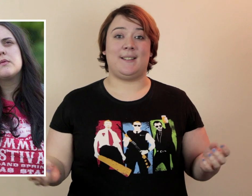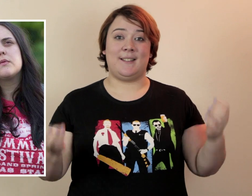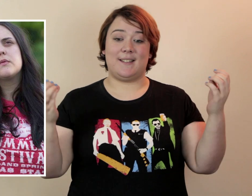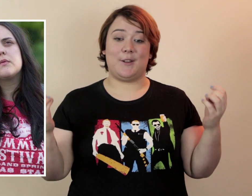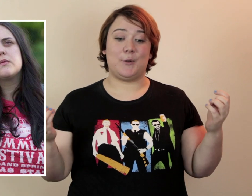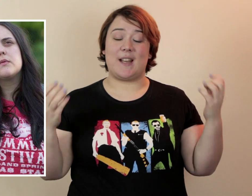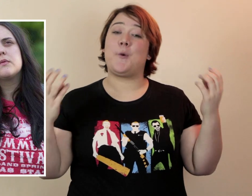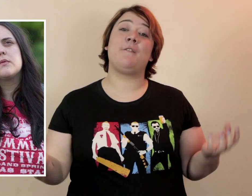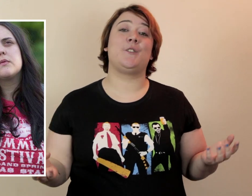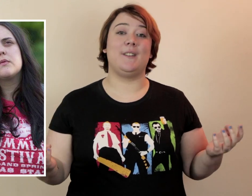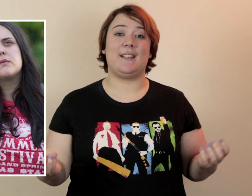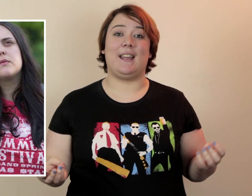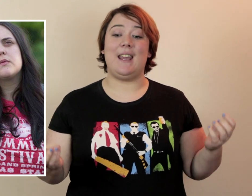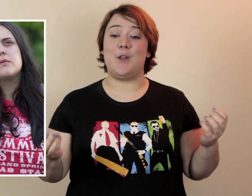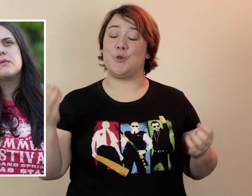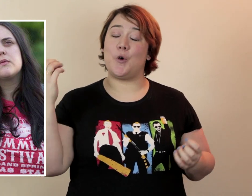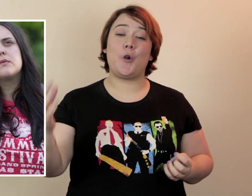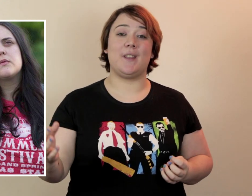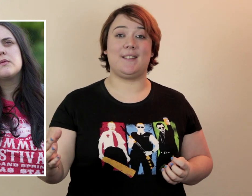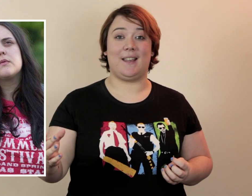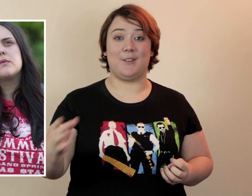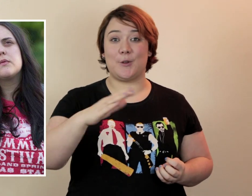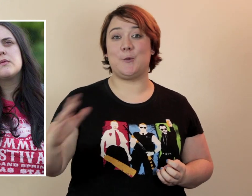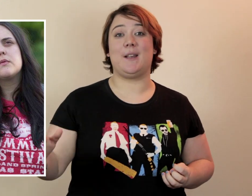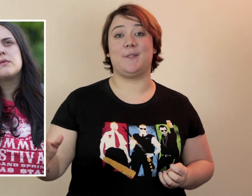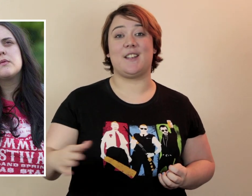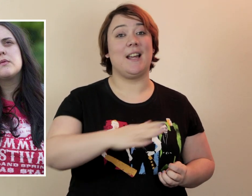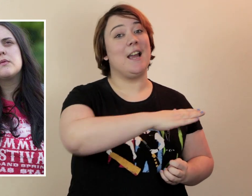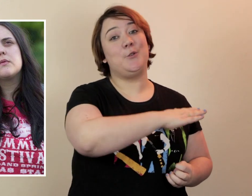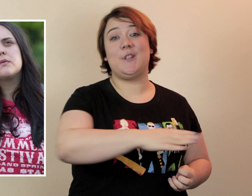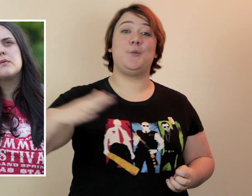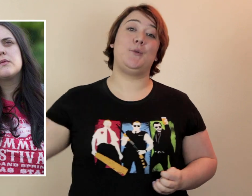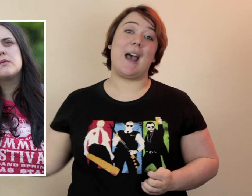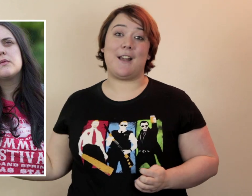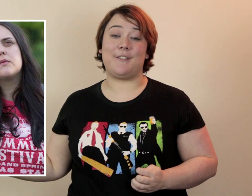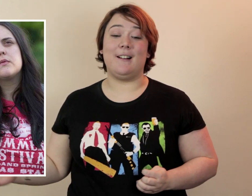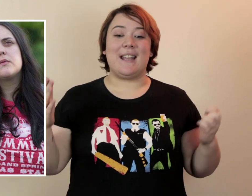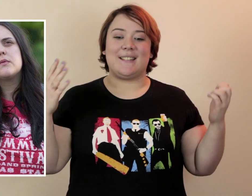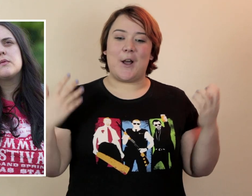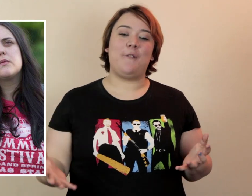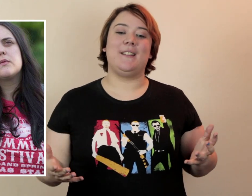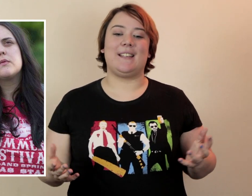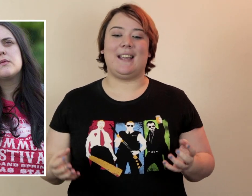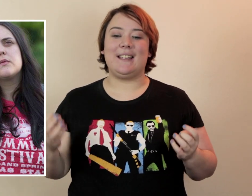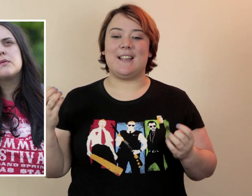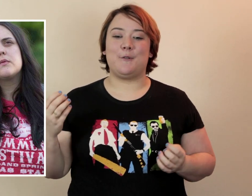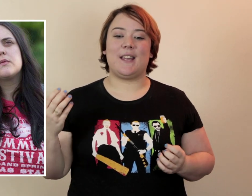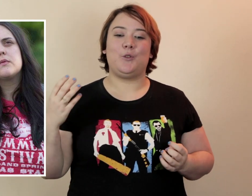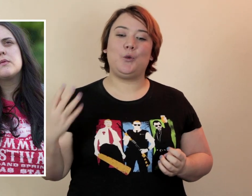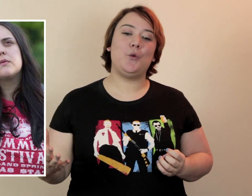passer C'est-dire que c'est la première fois que je vois une série Et où je me reconnaissais dans ce personnage Du début à la fin Et que c'était enfin une série Qui évoquait tous